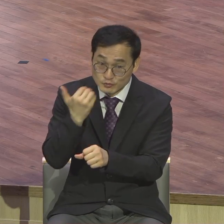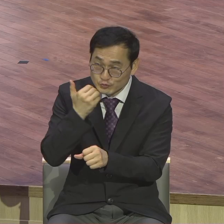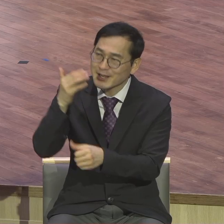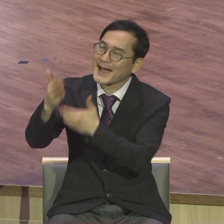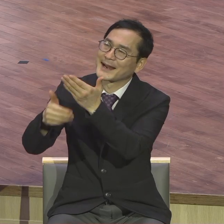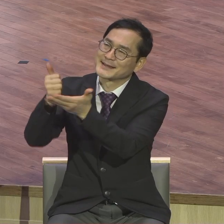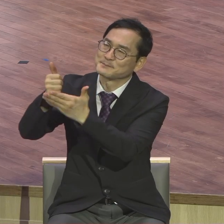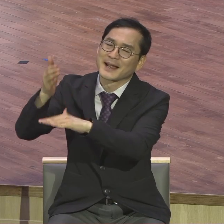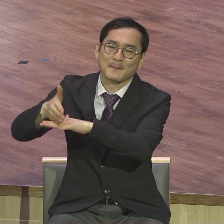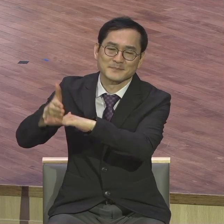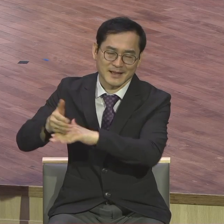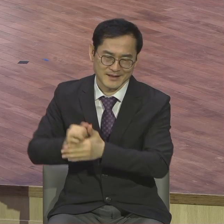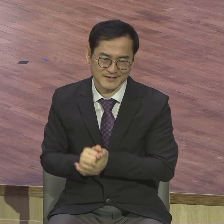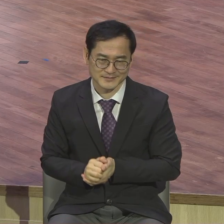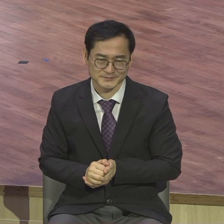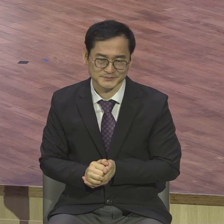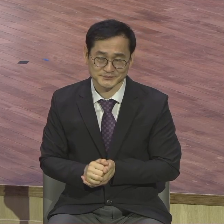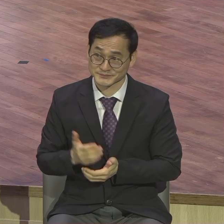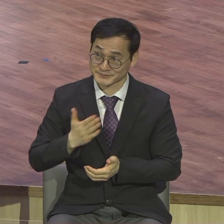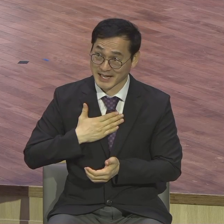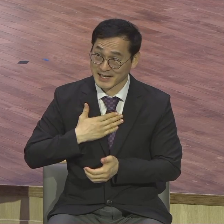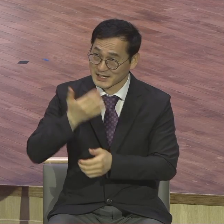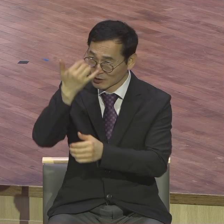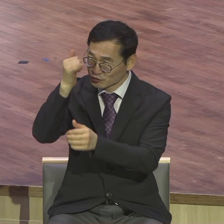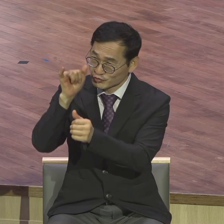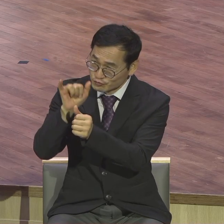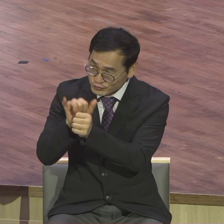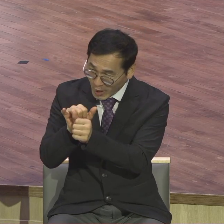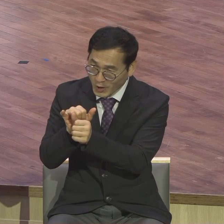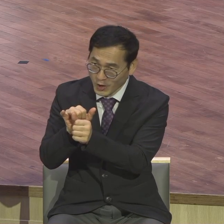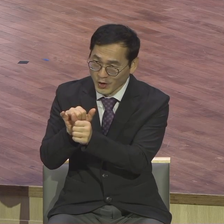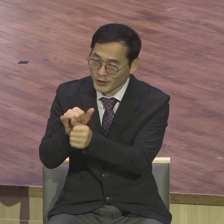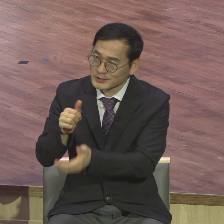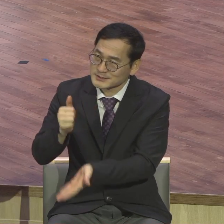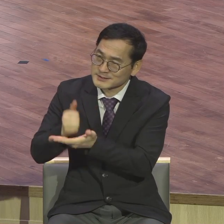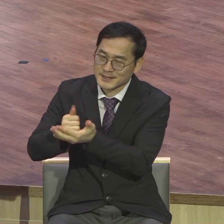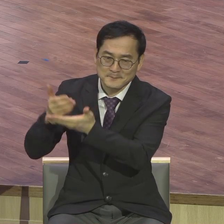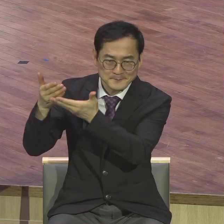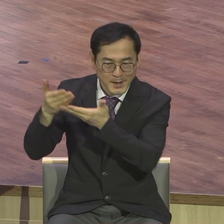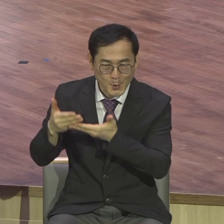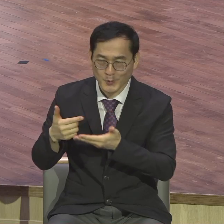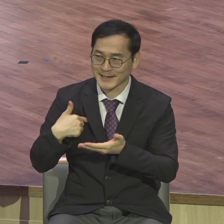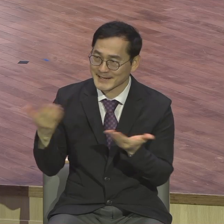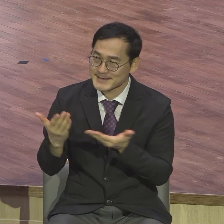감사함은 나를 충성되어 내게 직분을 맡기 있음이니